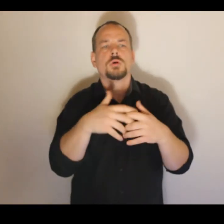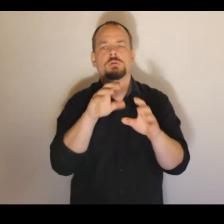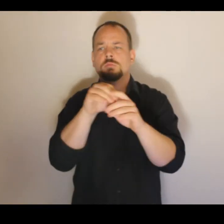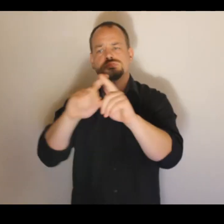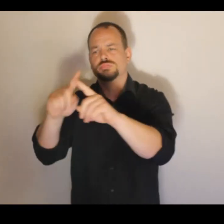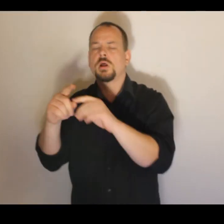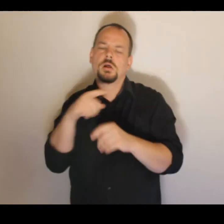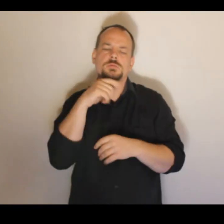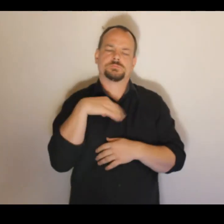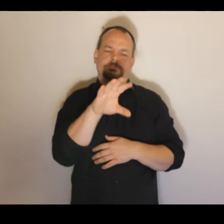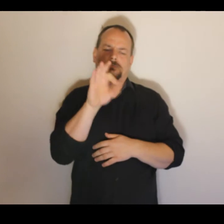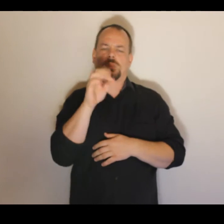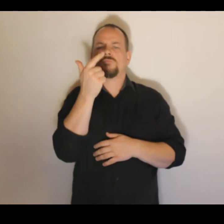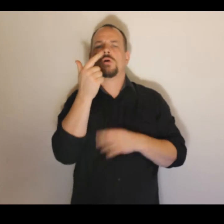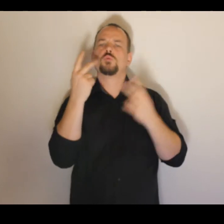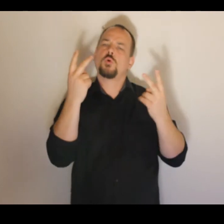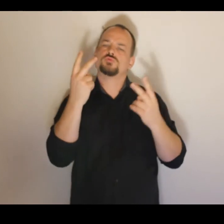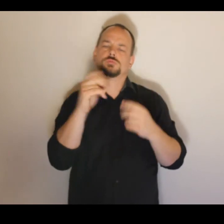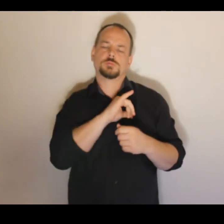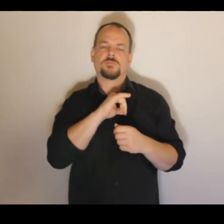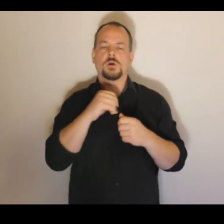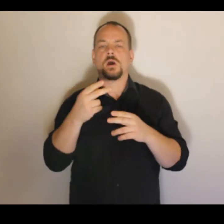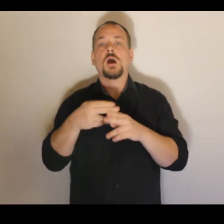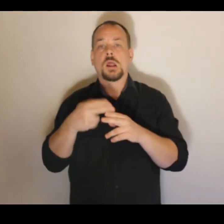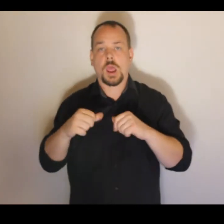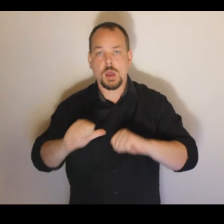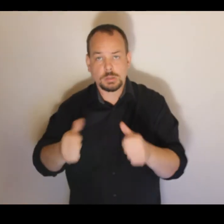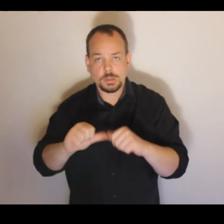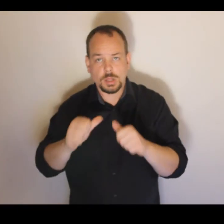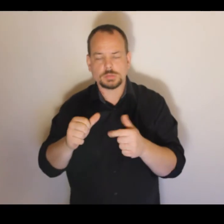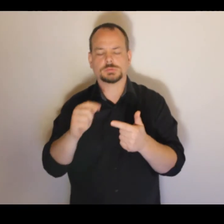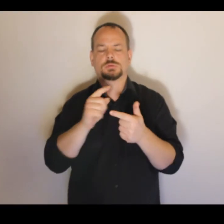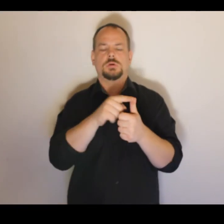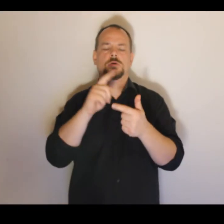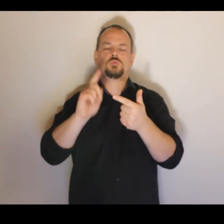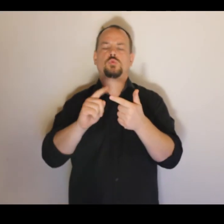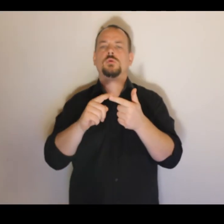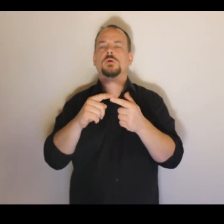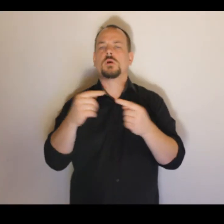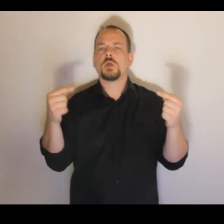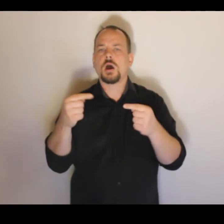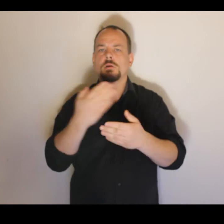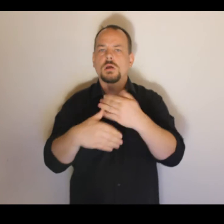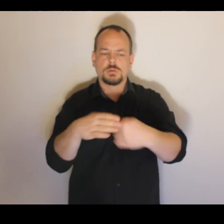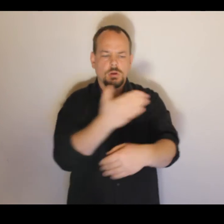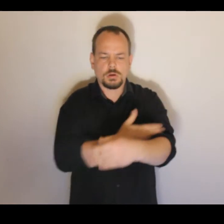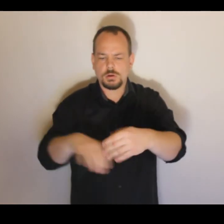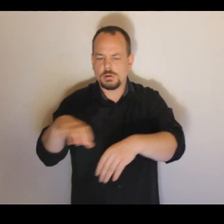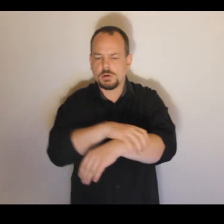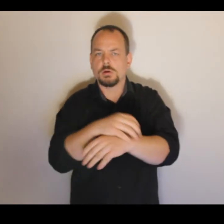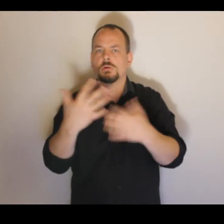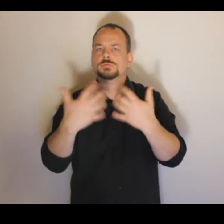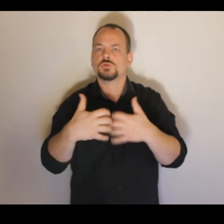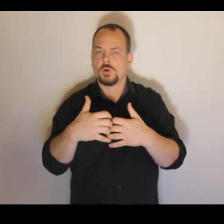rehabilitační a protetické robotické systémy a to, co je dneska velmi populární a nabývá na